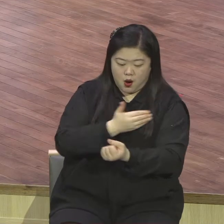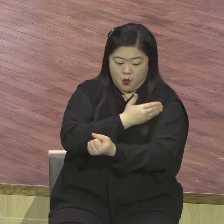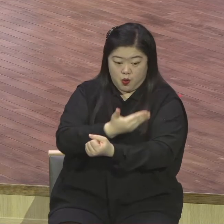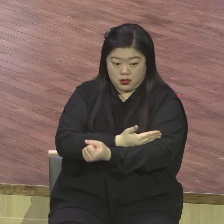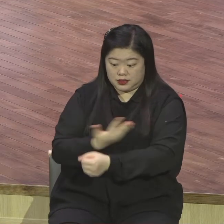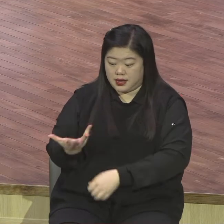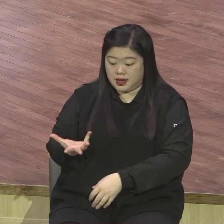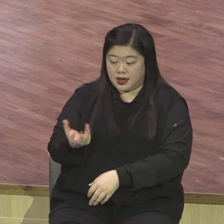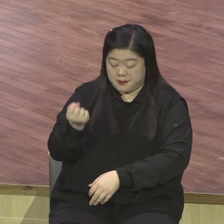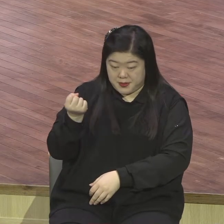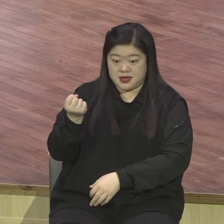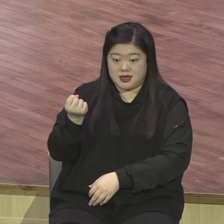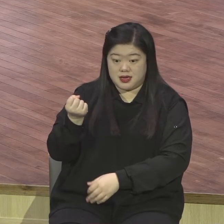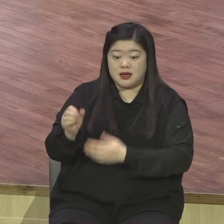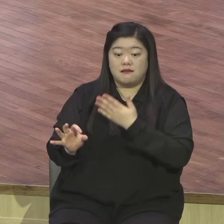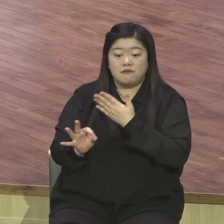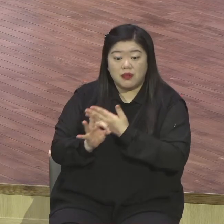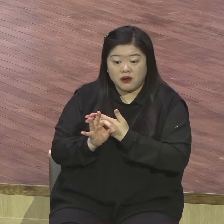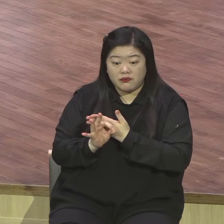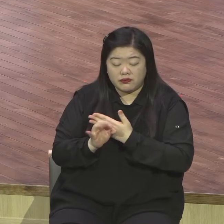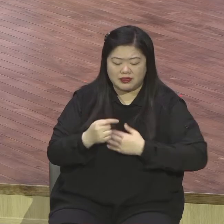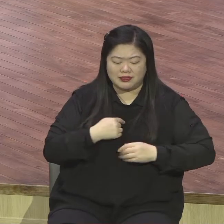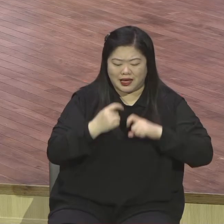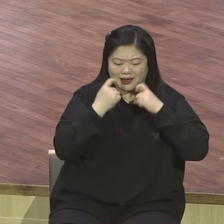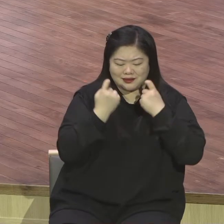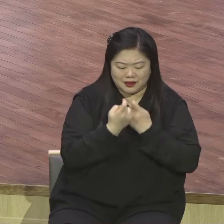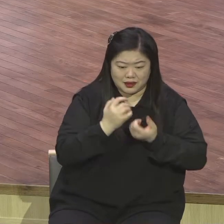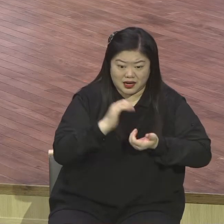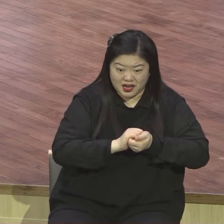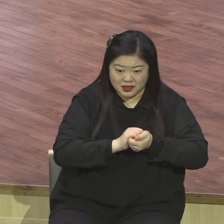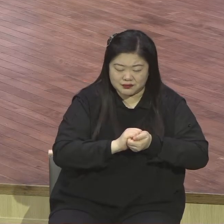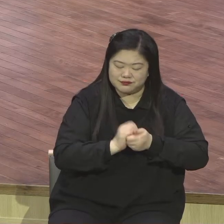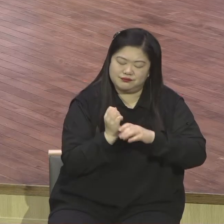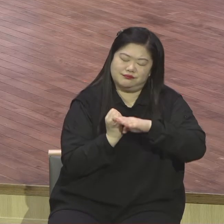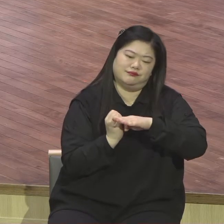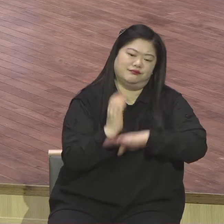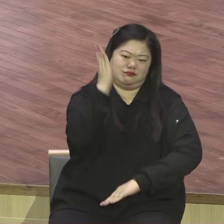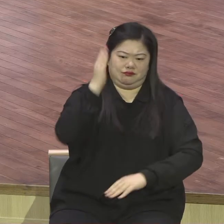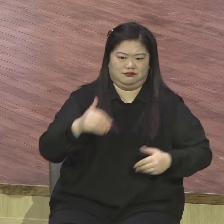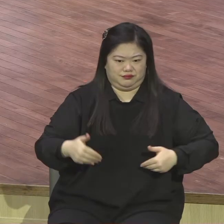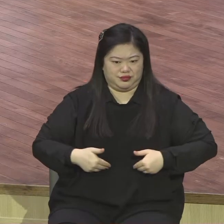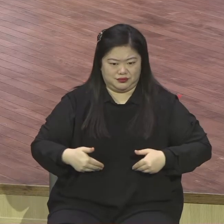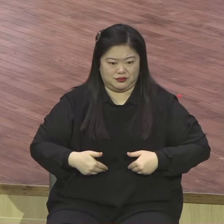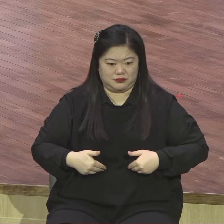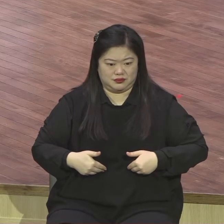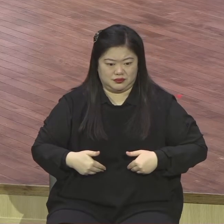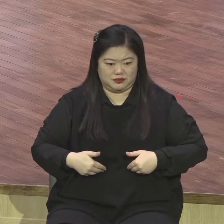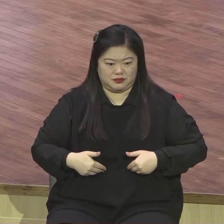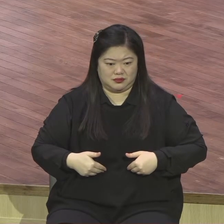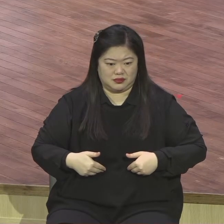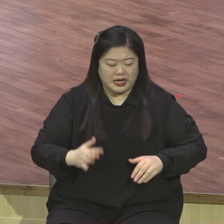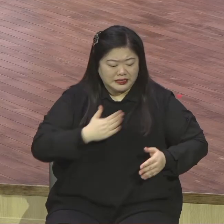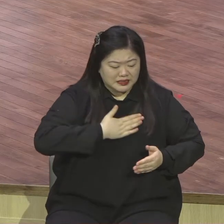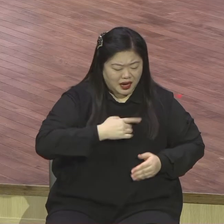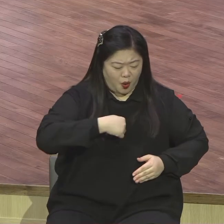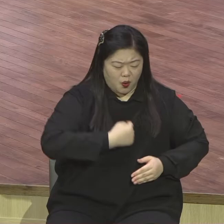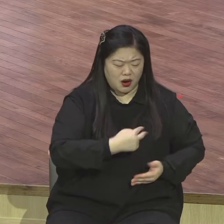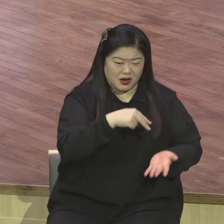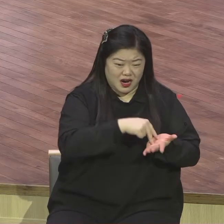나라는 존재 가지고는 아무것도 못해요 나를 넘어서 하나님의 능력을 여러분이 새로